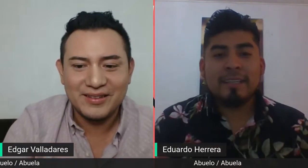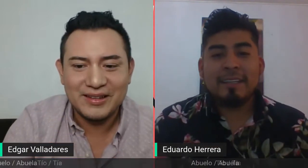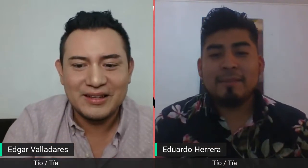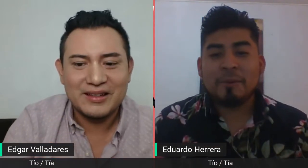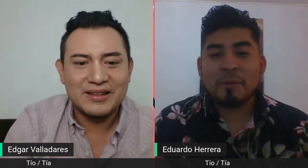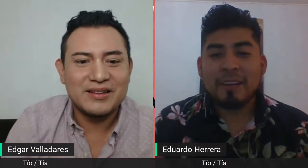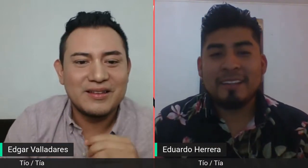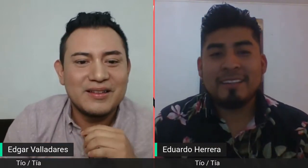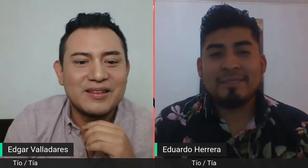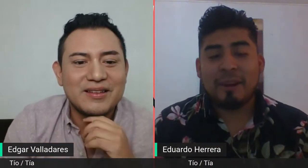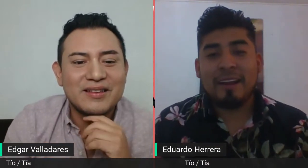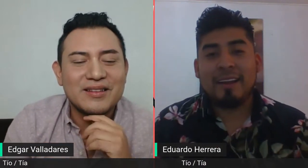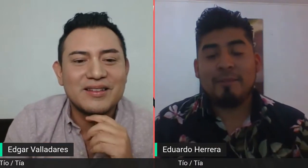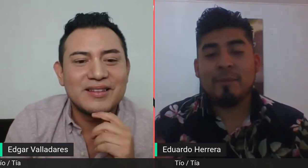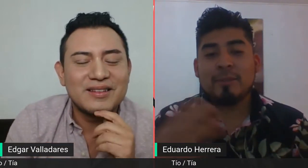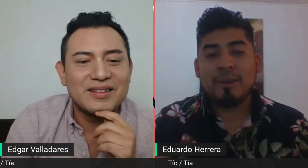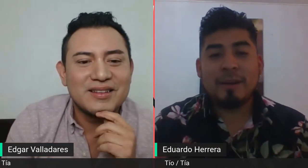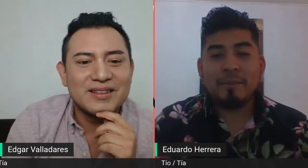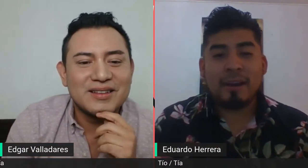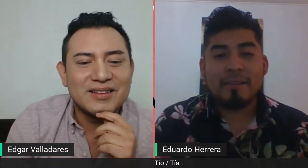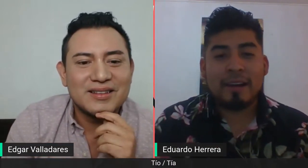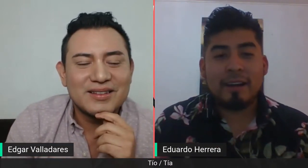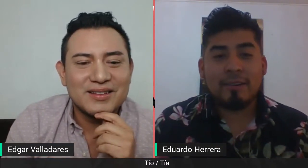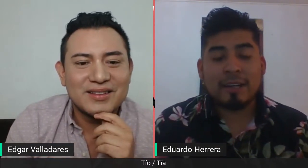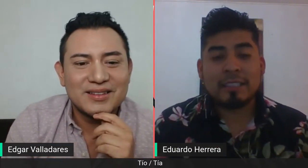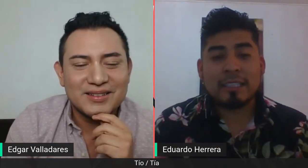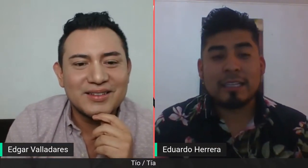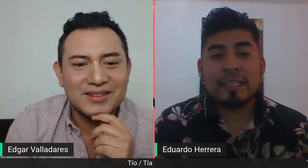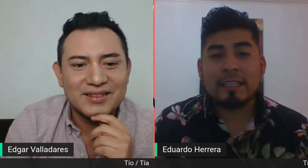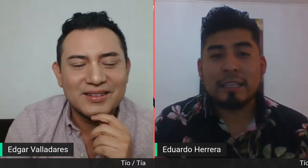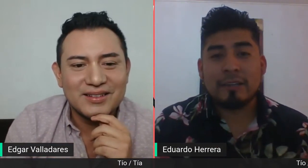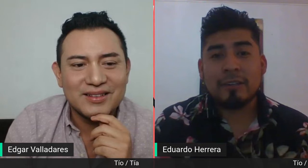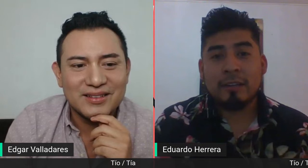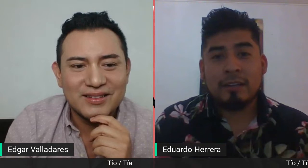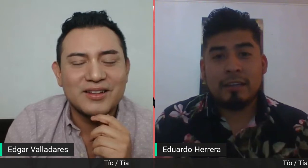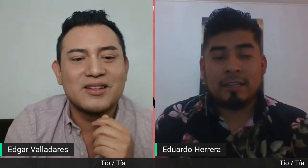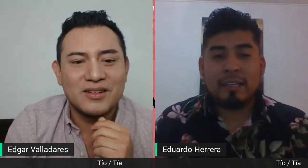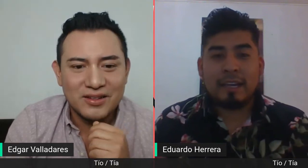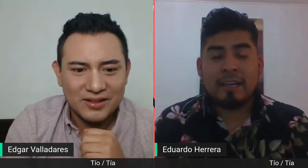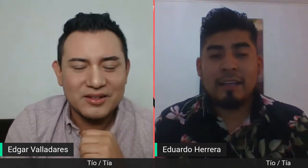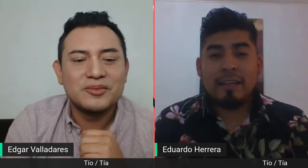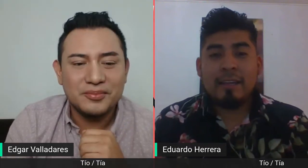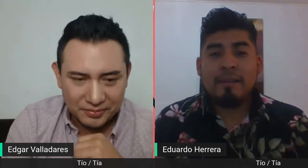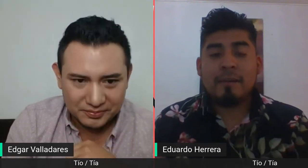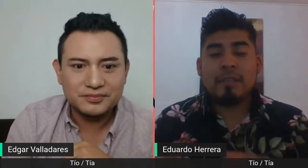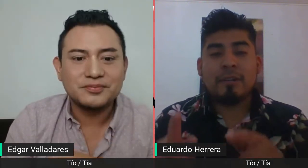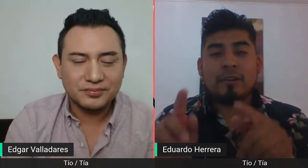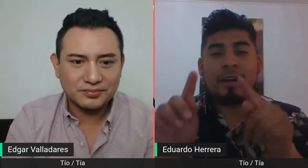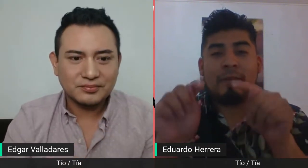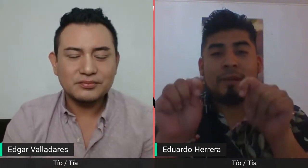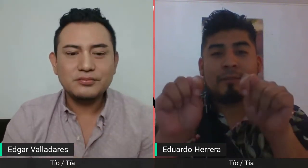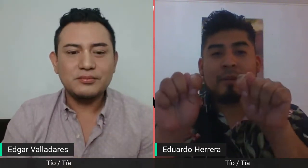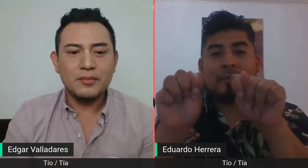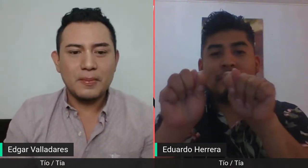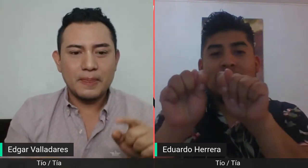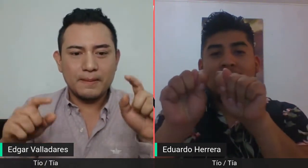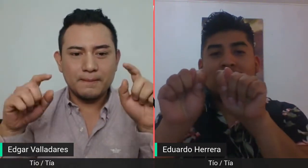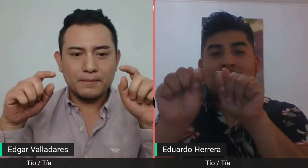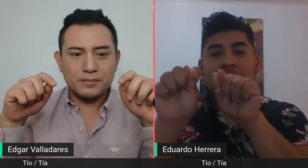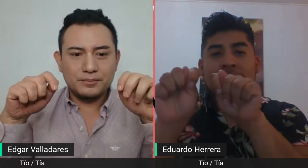Muy bien. Vamos con la palabra o la seña de tío y tía. Vamos a colocar ambas manos con la letra T.